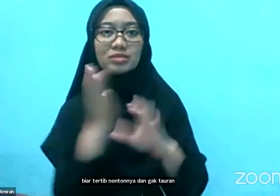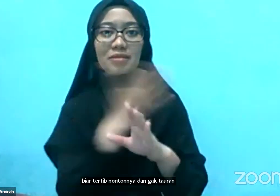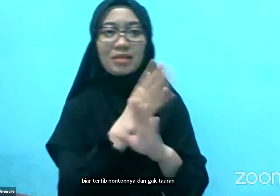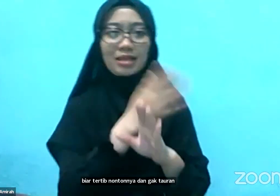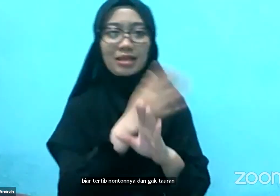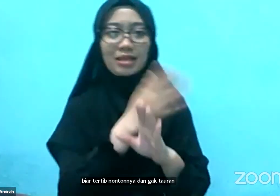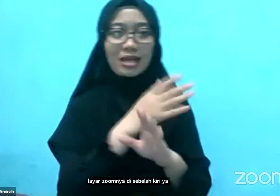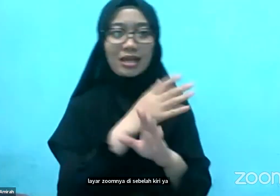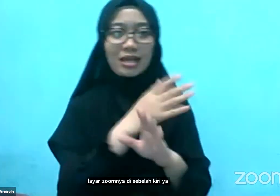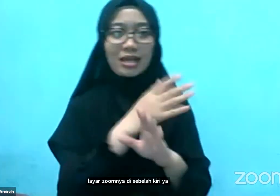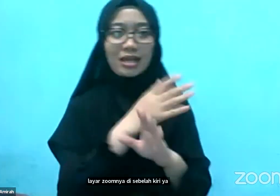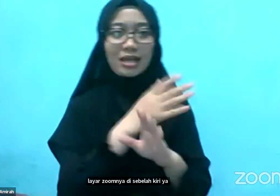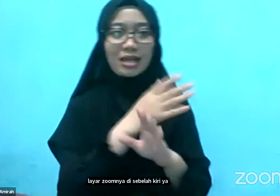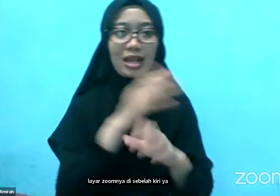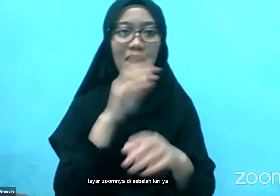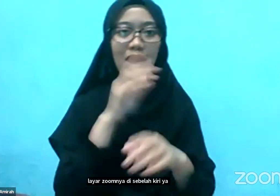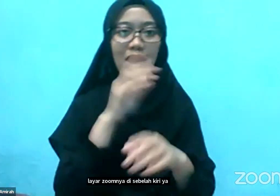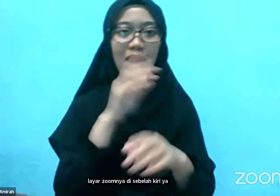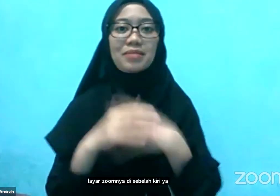Siap